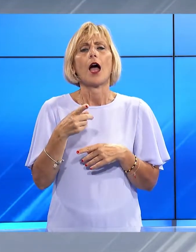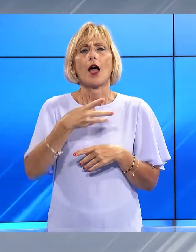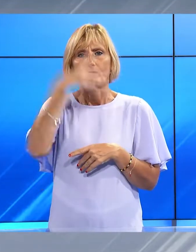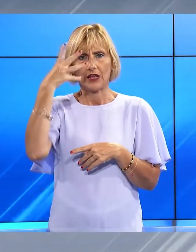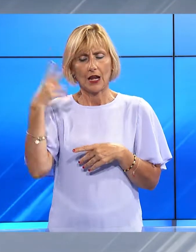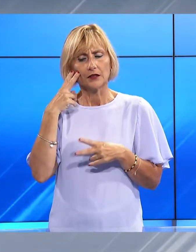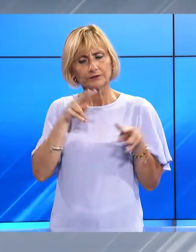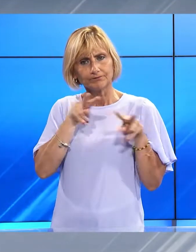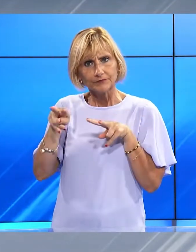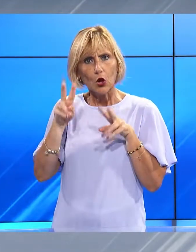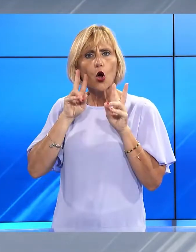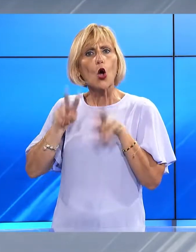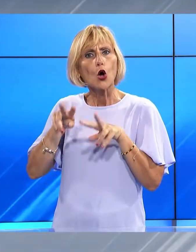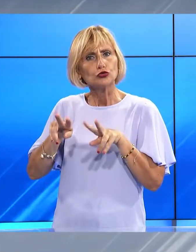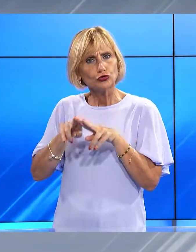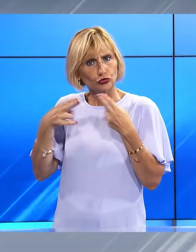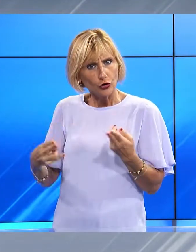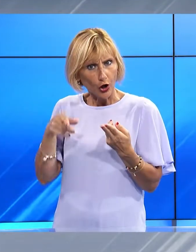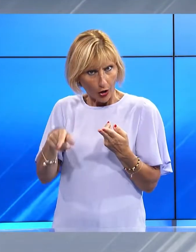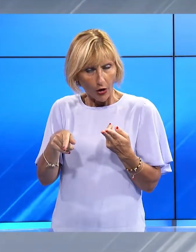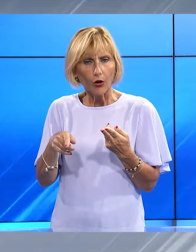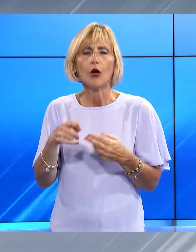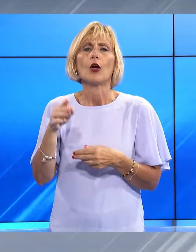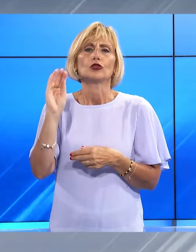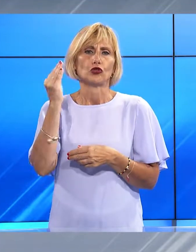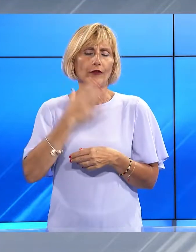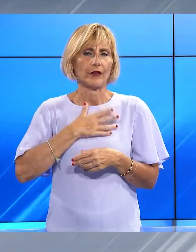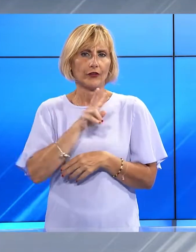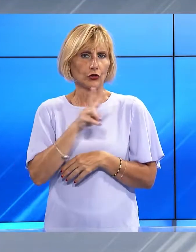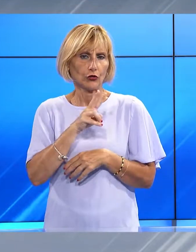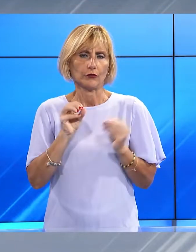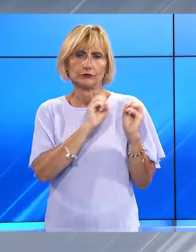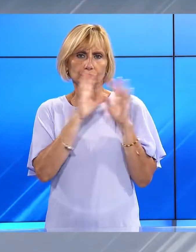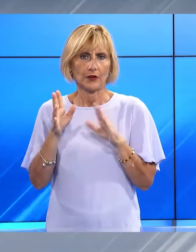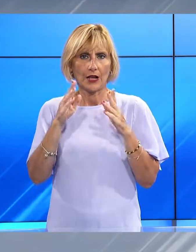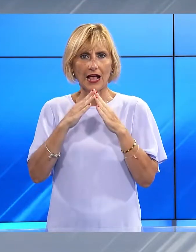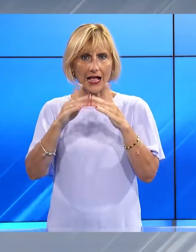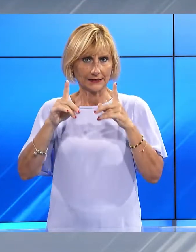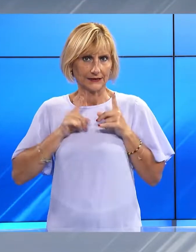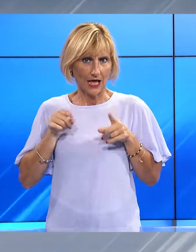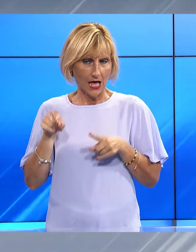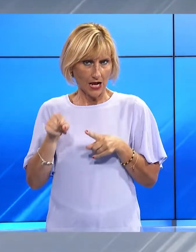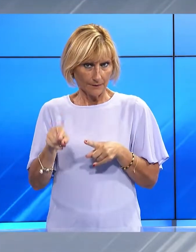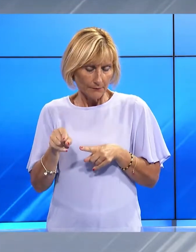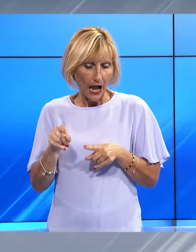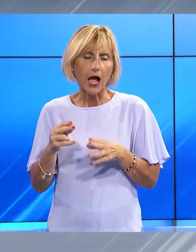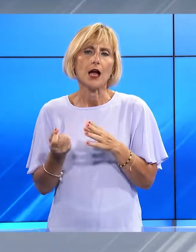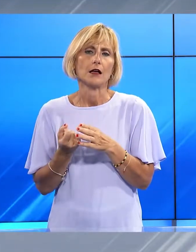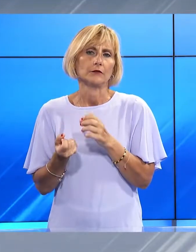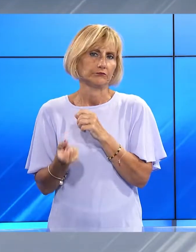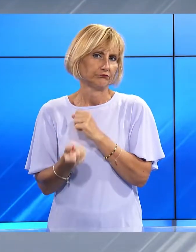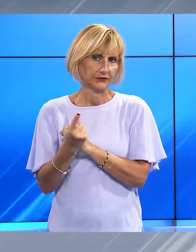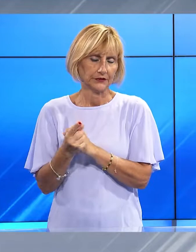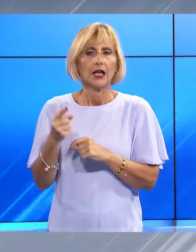controllo. Ritirato il pacco, il 22enne è stato portato in caserma per la verifica e qua è emerso il contenuto. Nell'abitazione del ragazzo,